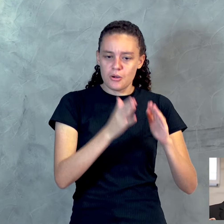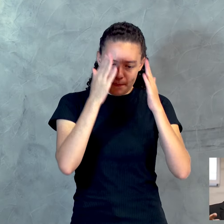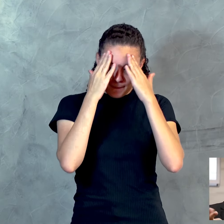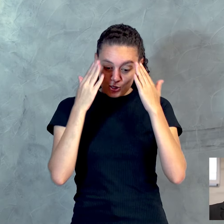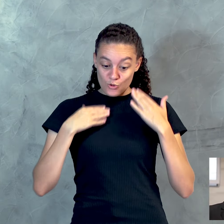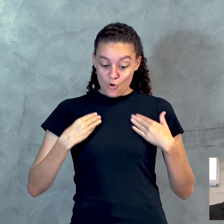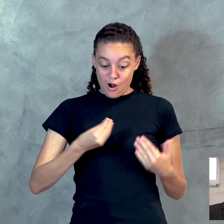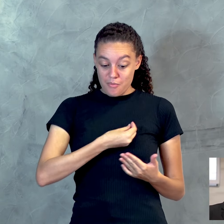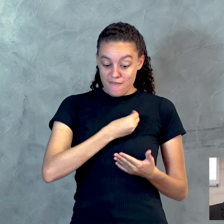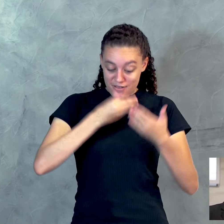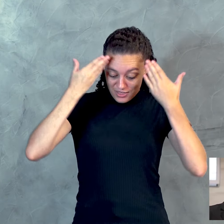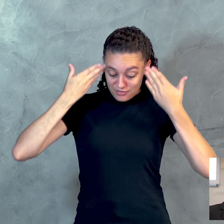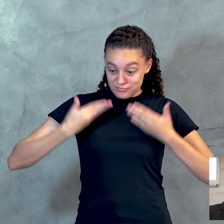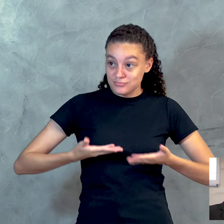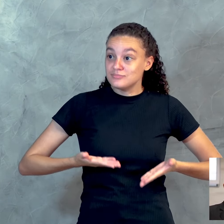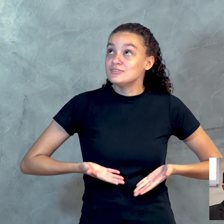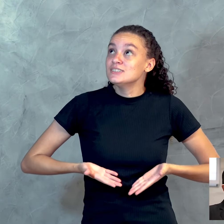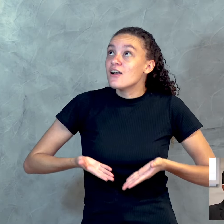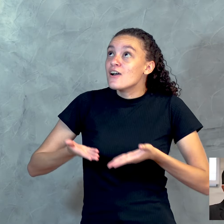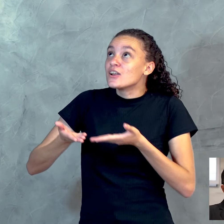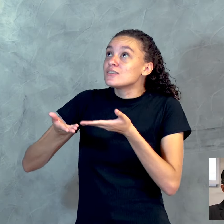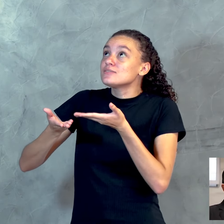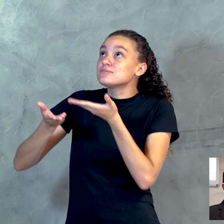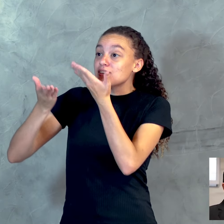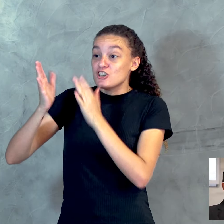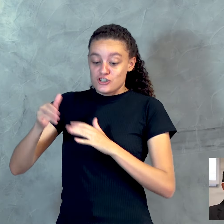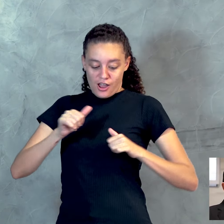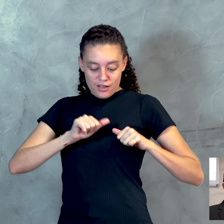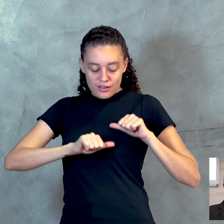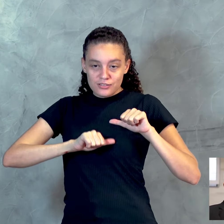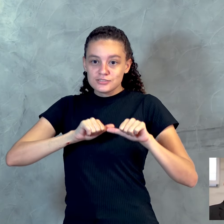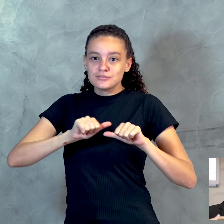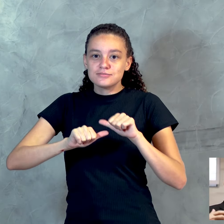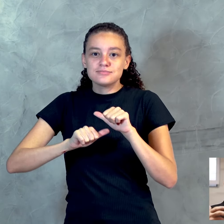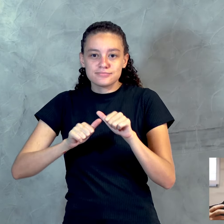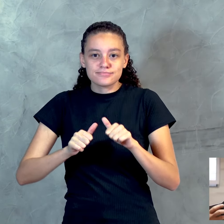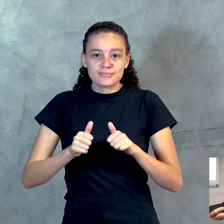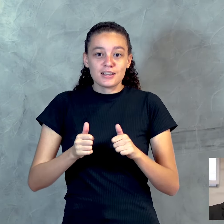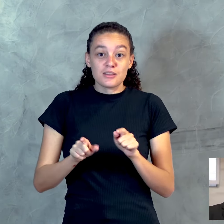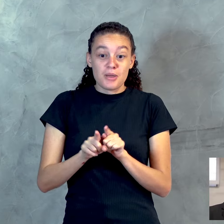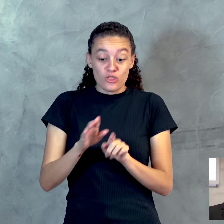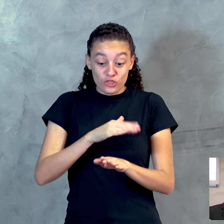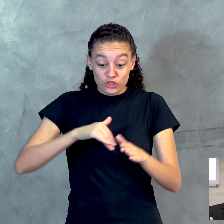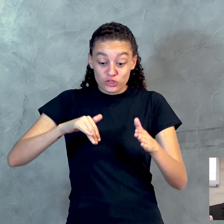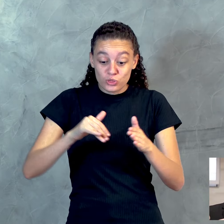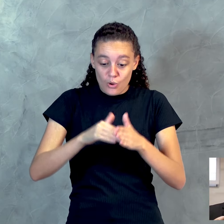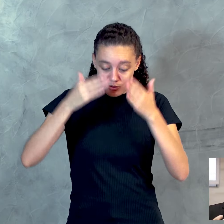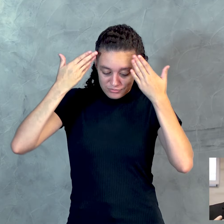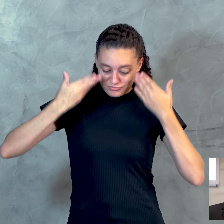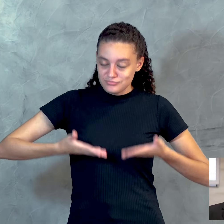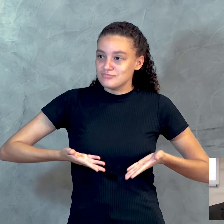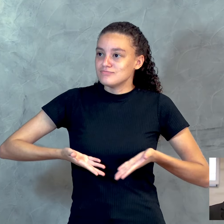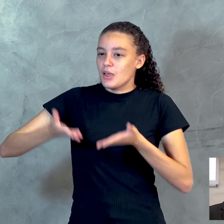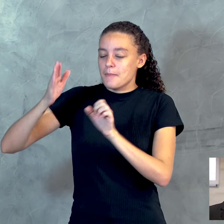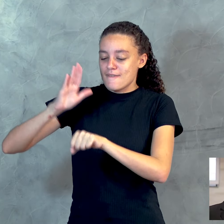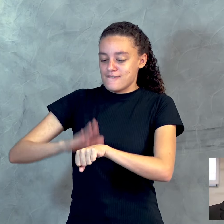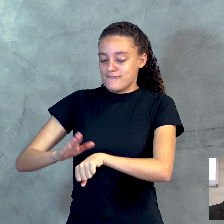a Deus como vivos dentre os mortos e os vossos membros a Deus como instrumentos de justiça,